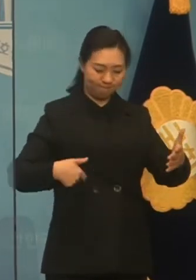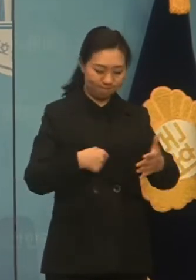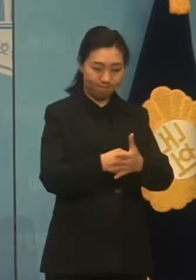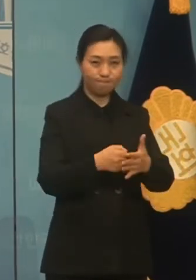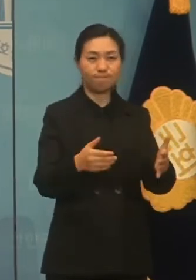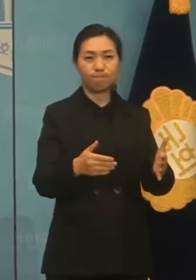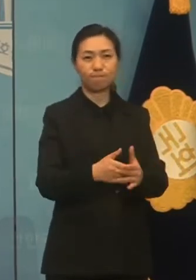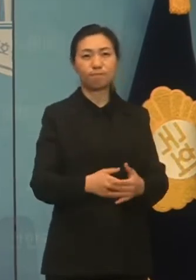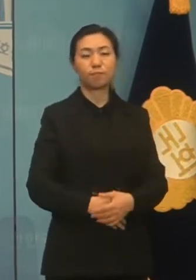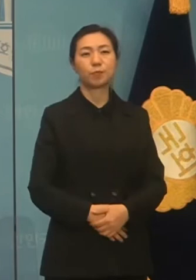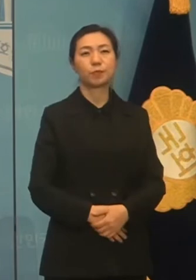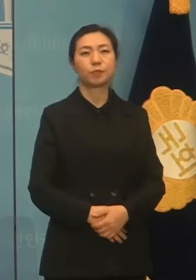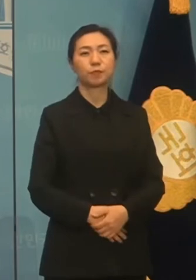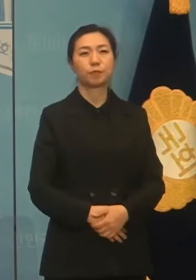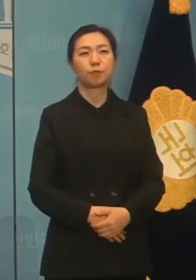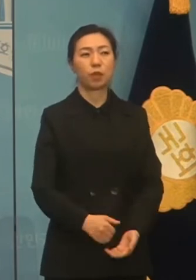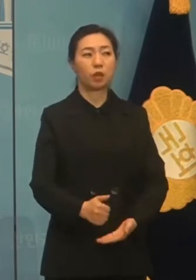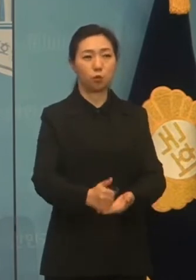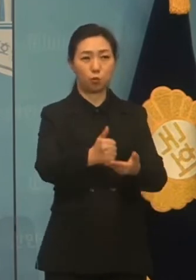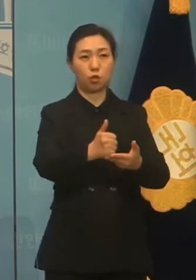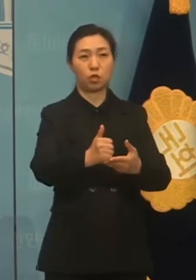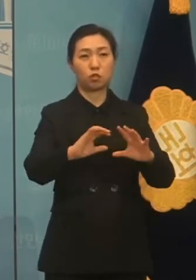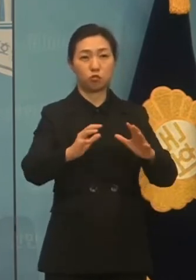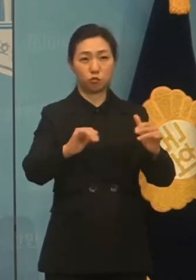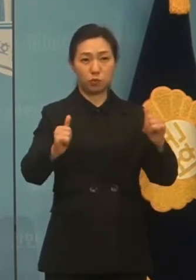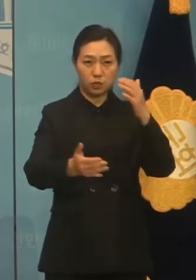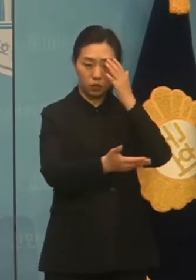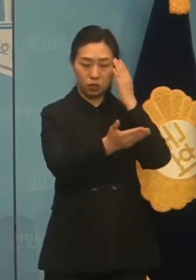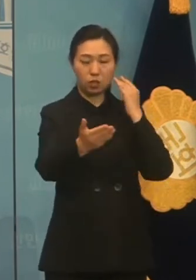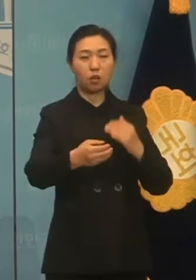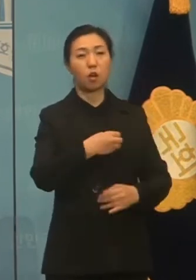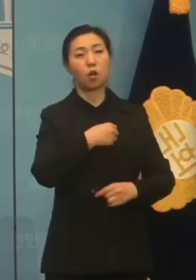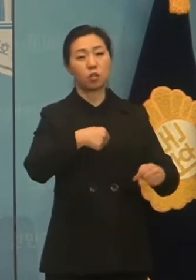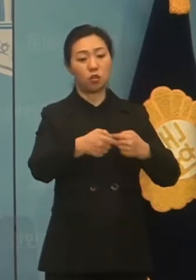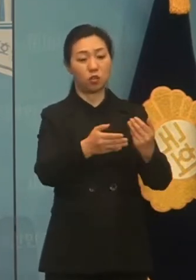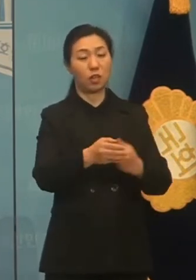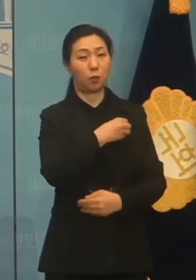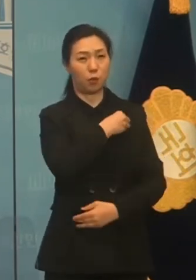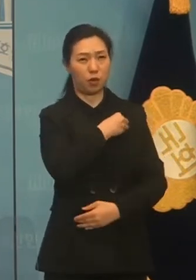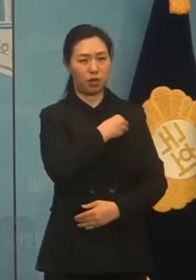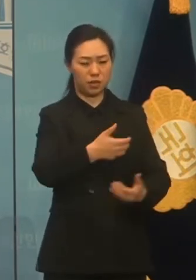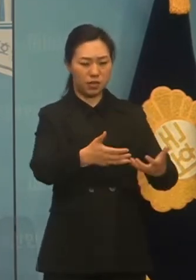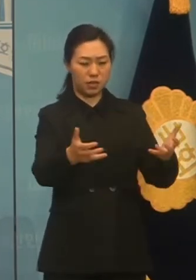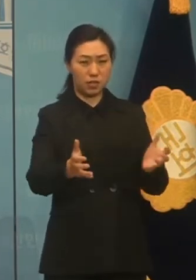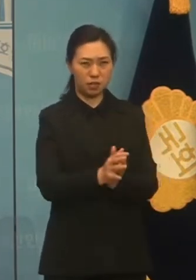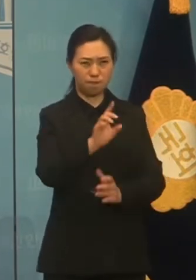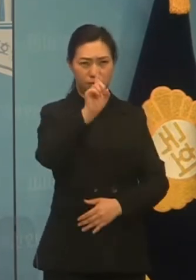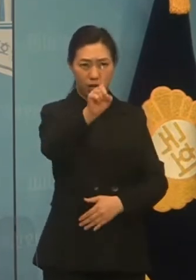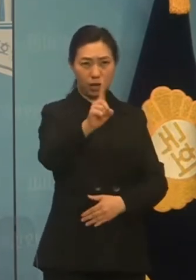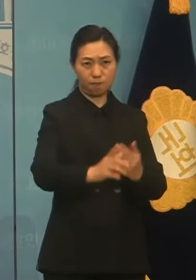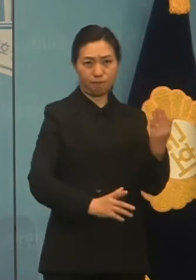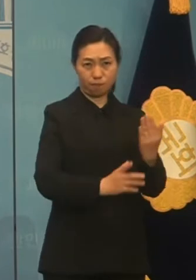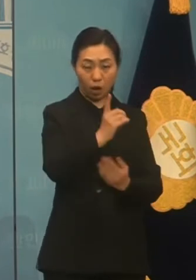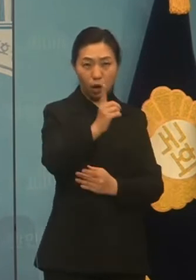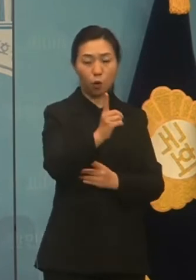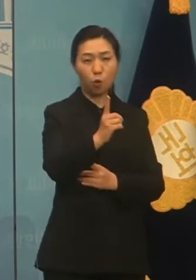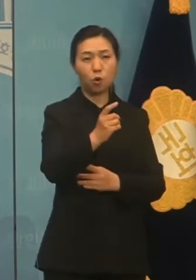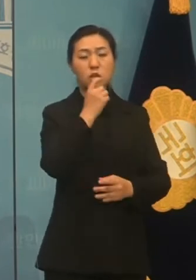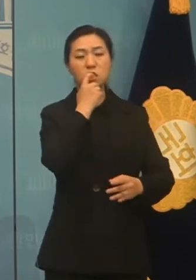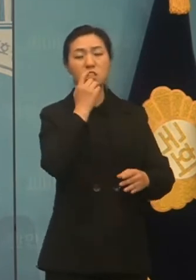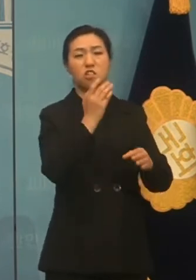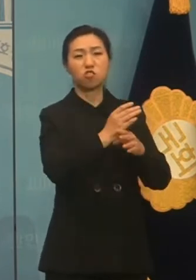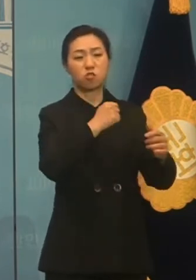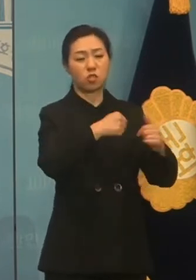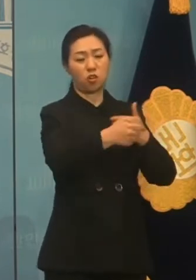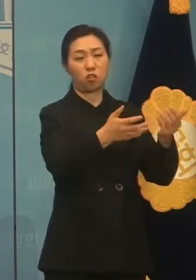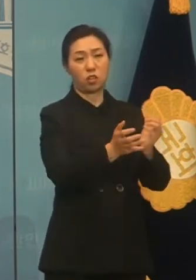존경하는 당원동지 여러분, 원팀으로 정권 재창출만이 민주당 역사와 국민